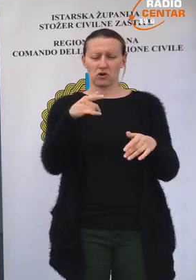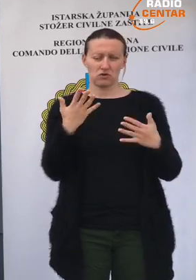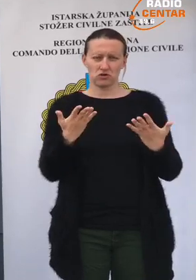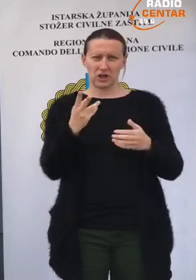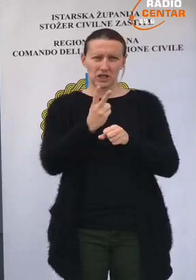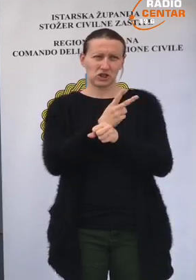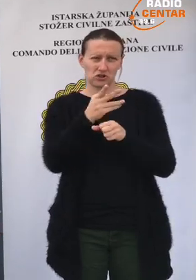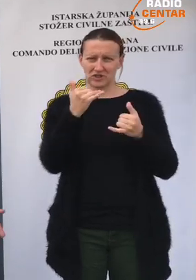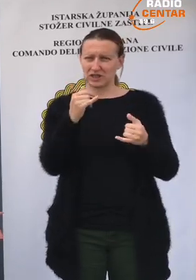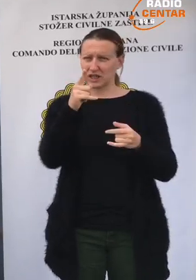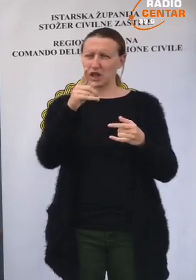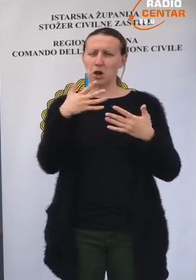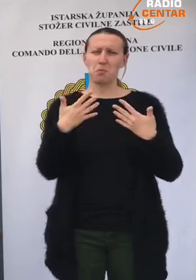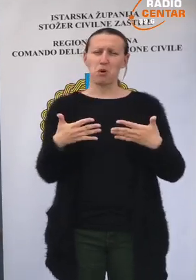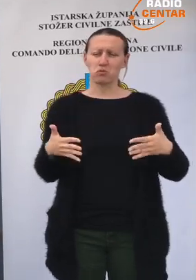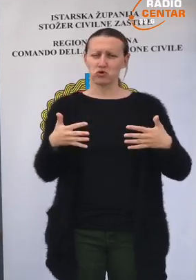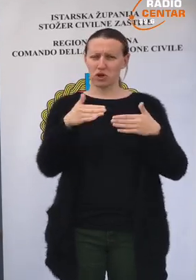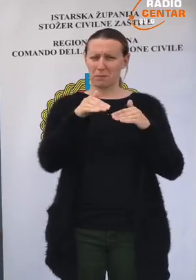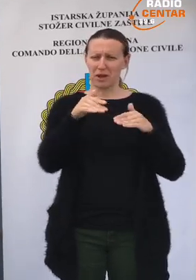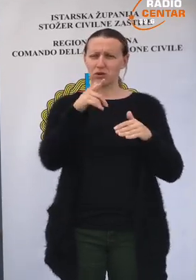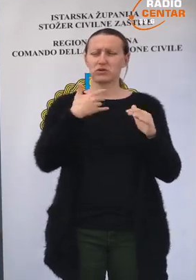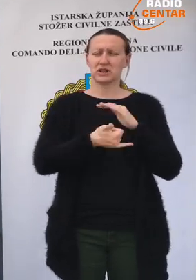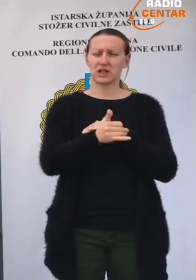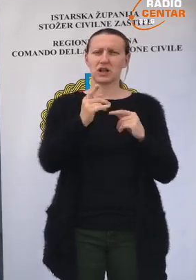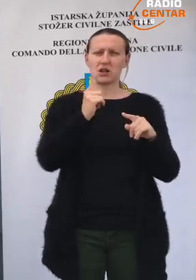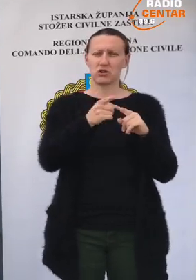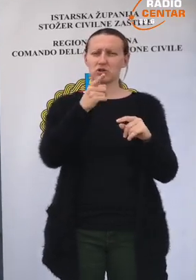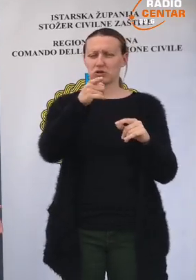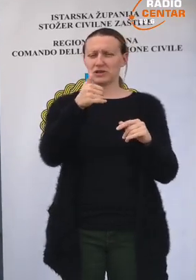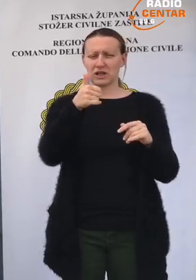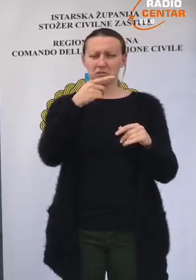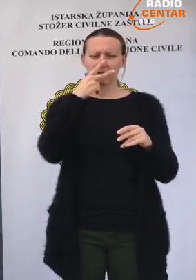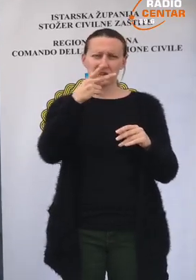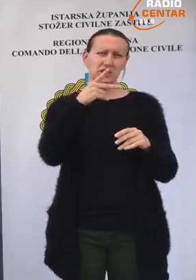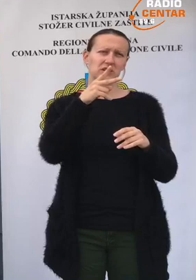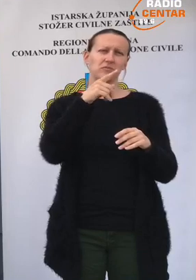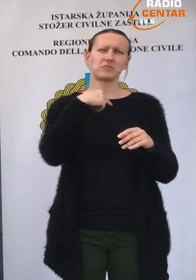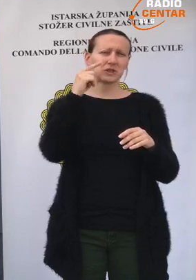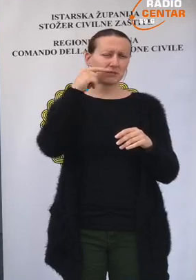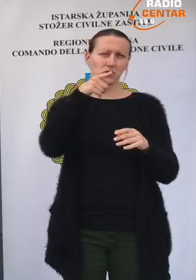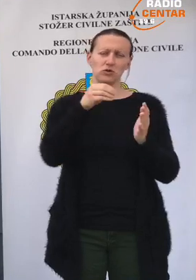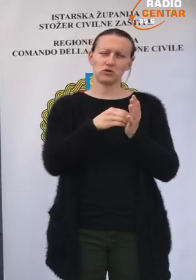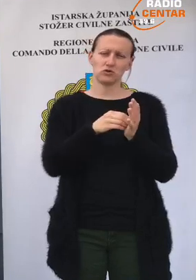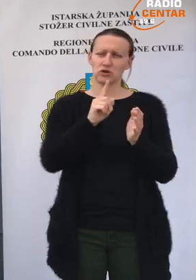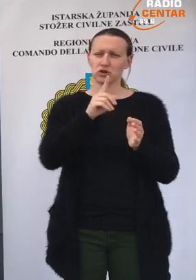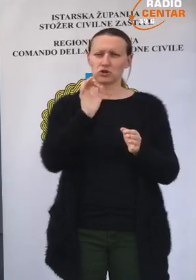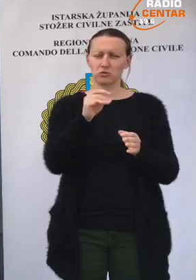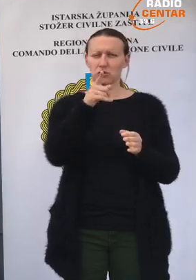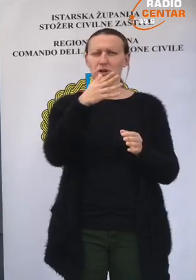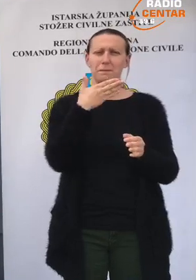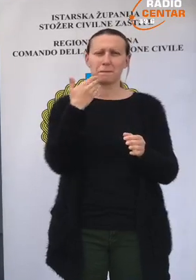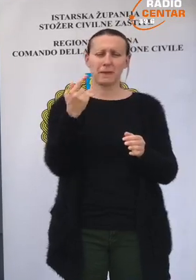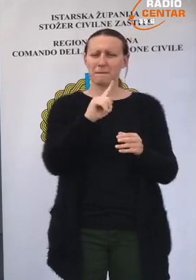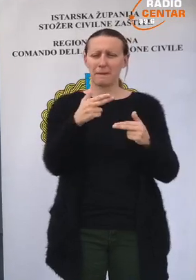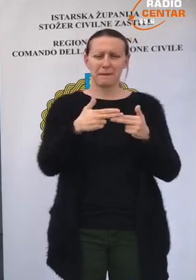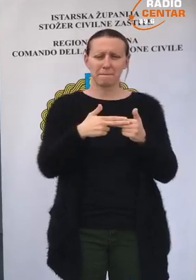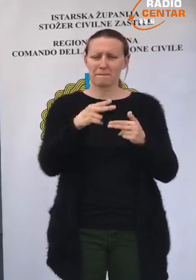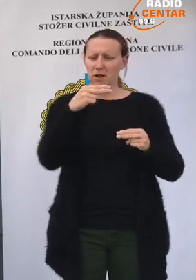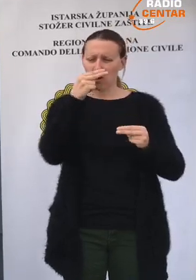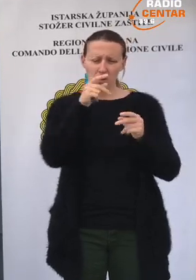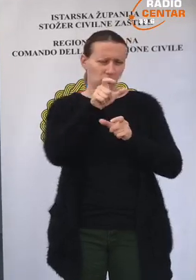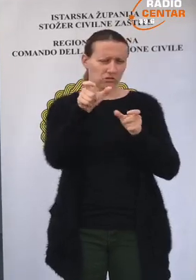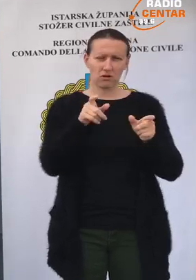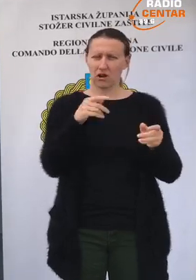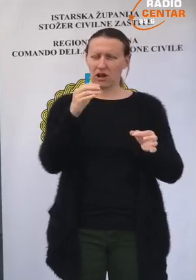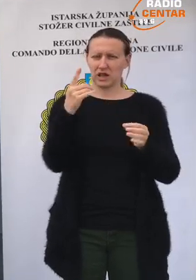ovo što države sada popuštaju mjere, tu se ide, to sami protumačite, mislim da to još uvijek nije dobro, oni nemaju ni blizu pod